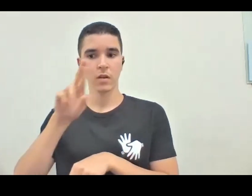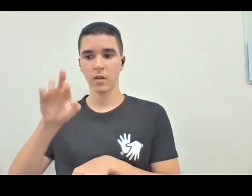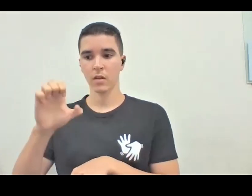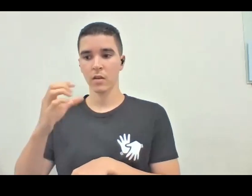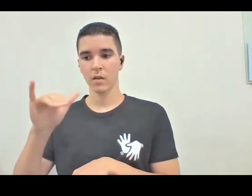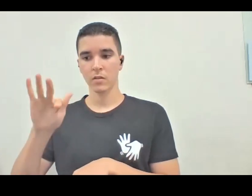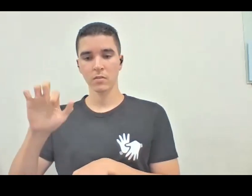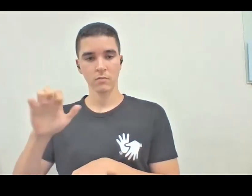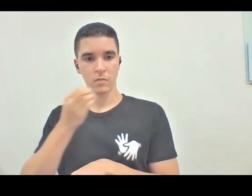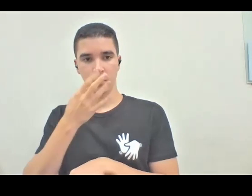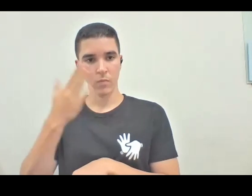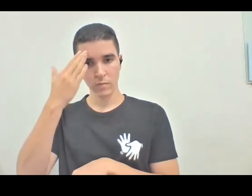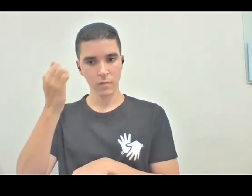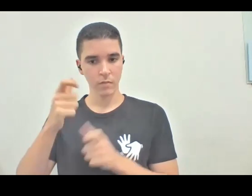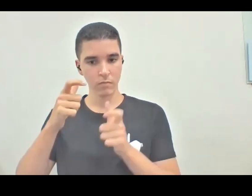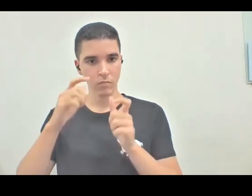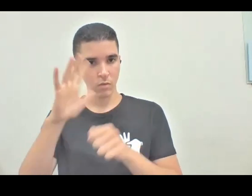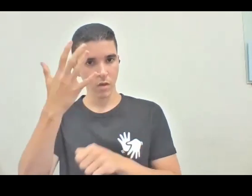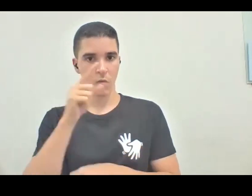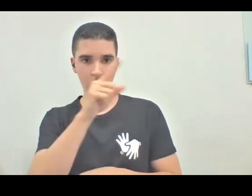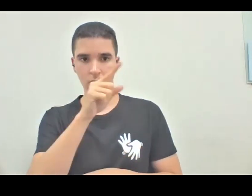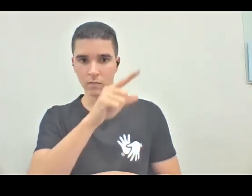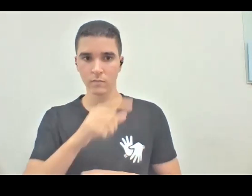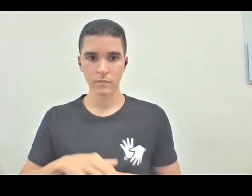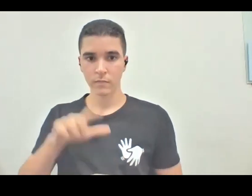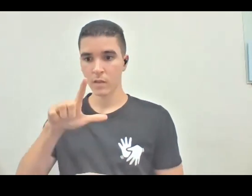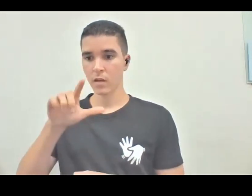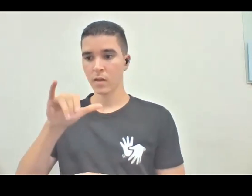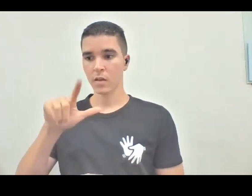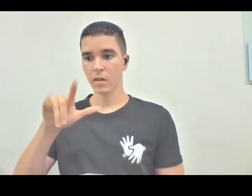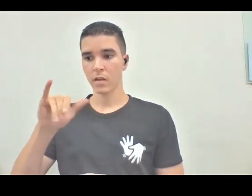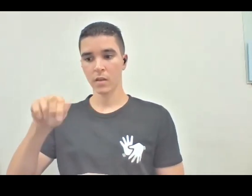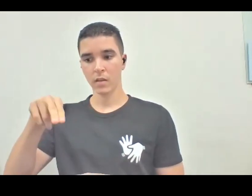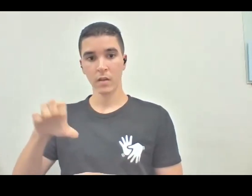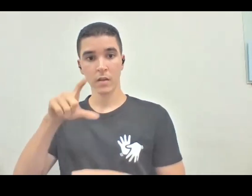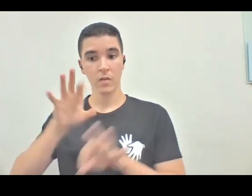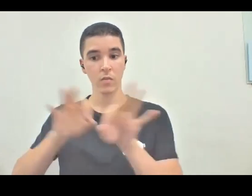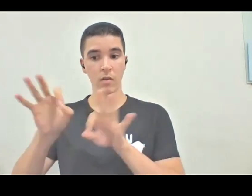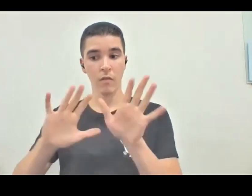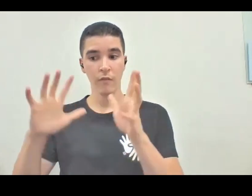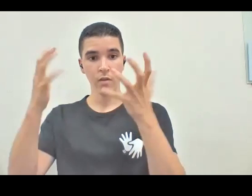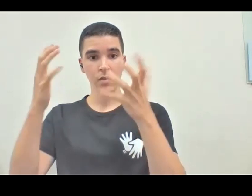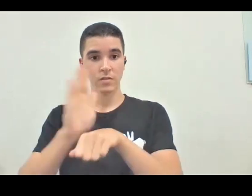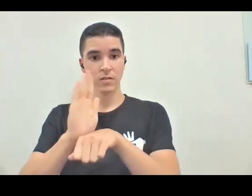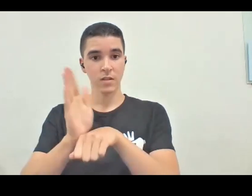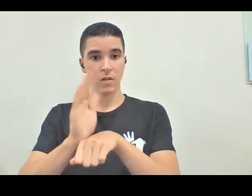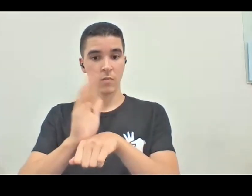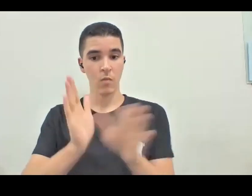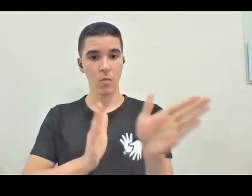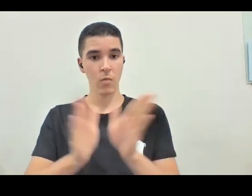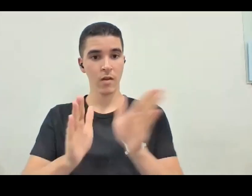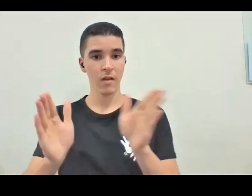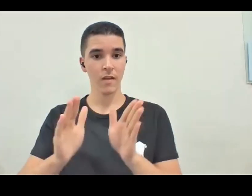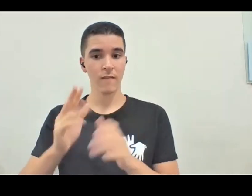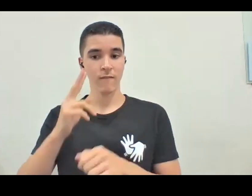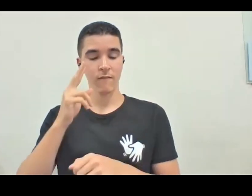muito interessante. Liliana, ela organiza o Festival de Cinema com Acessibilidade Ver Ouvindo